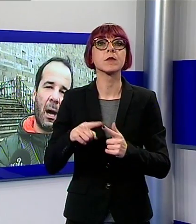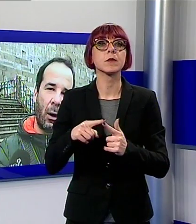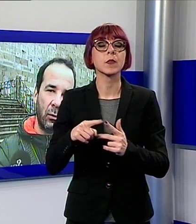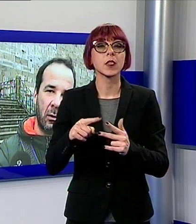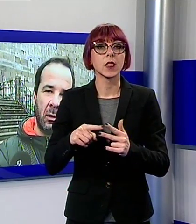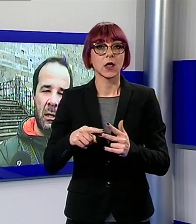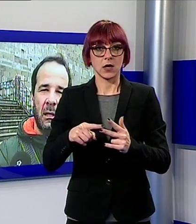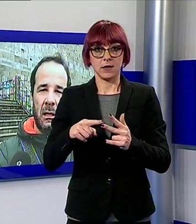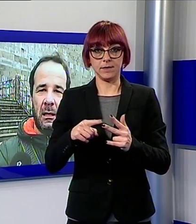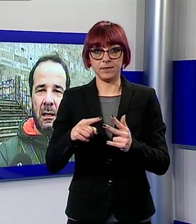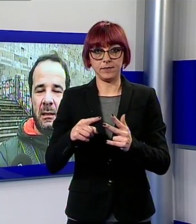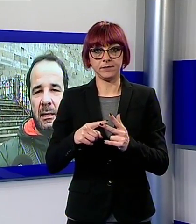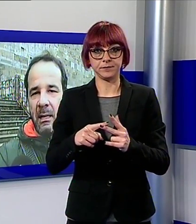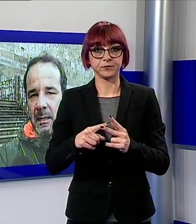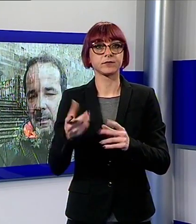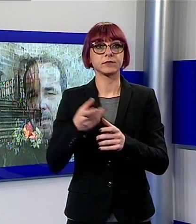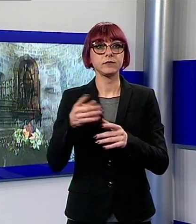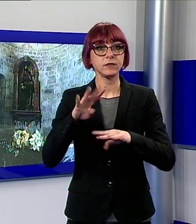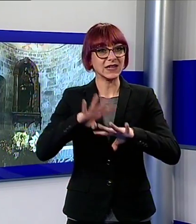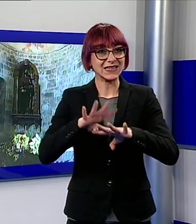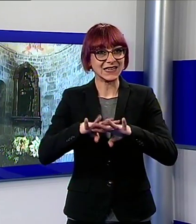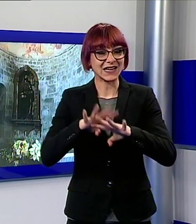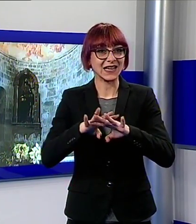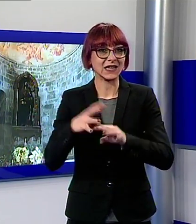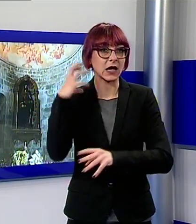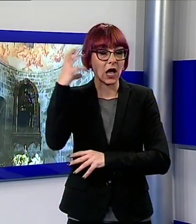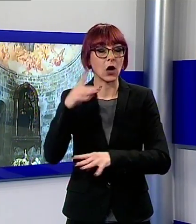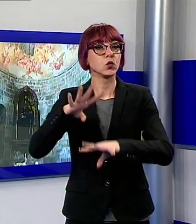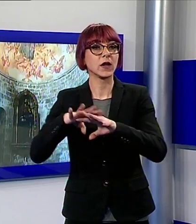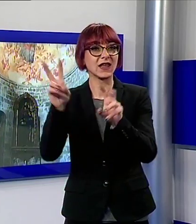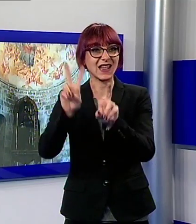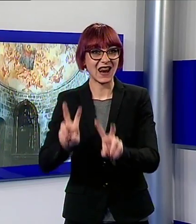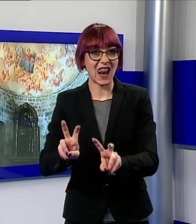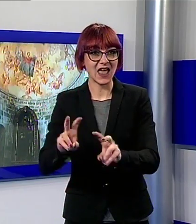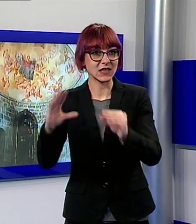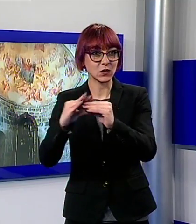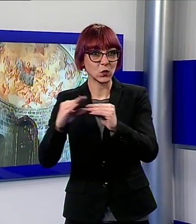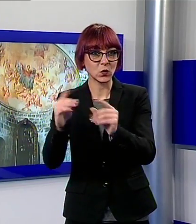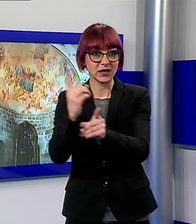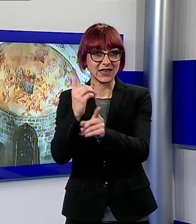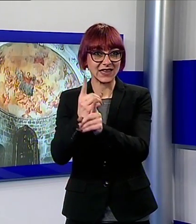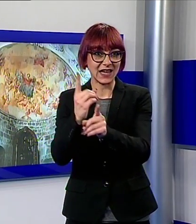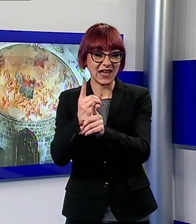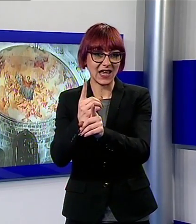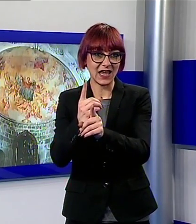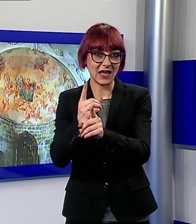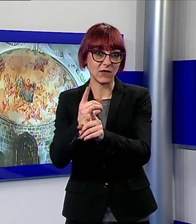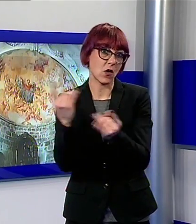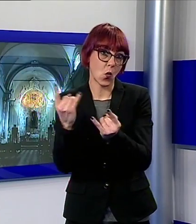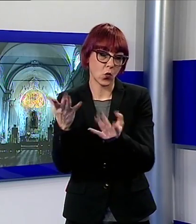audio da rimettere in sesto e elettrico anche una cosa da fare in maniera abbastanza urgente queste